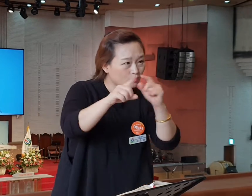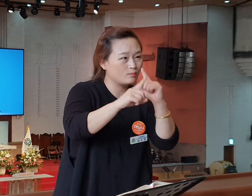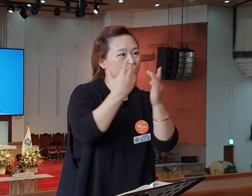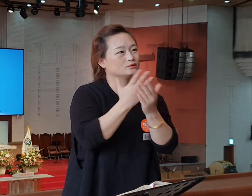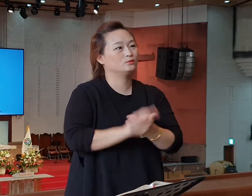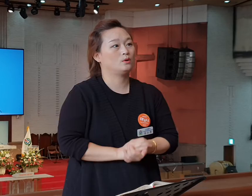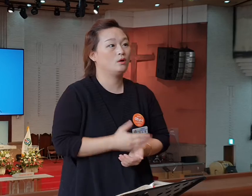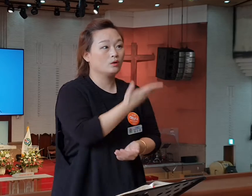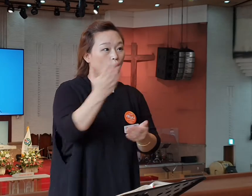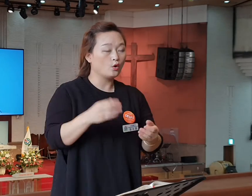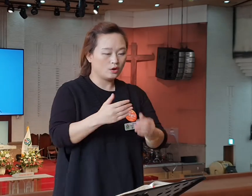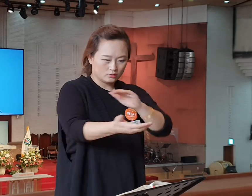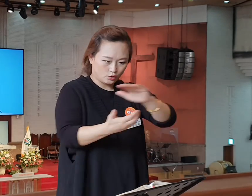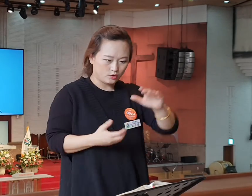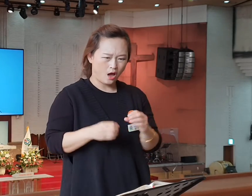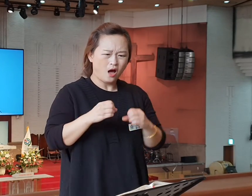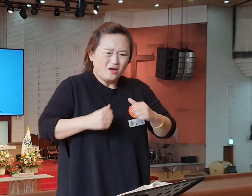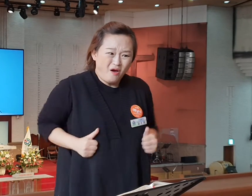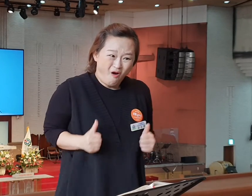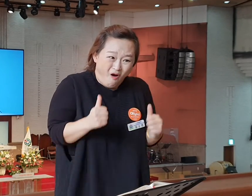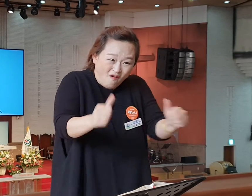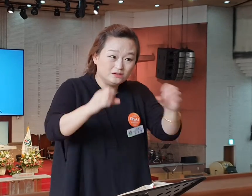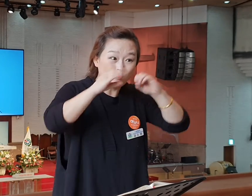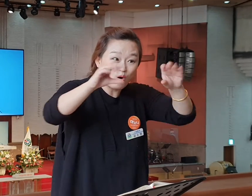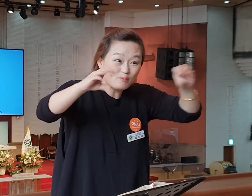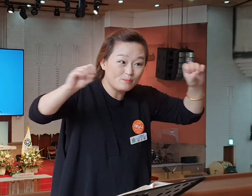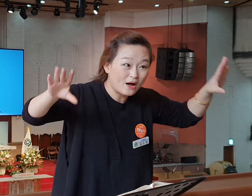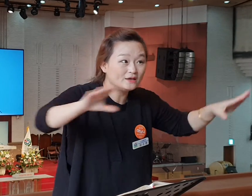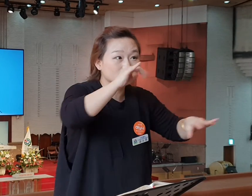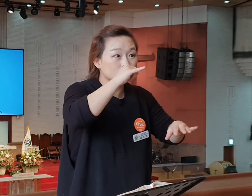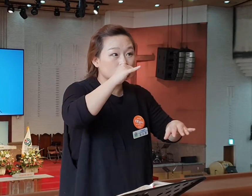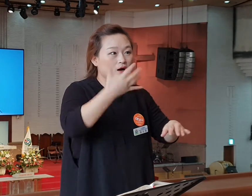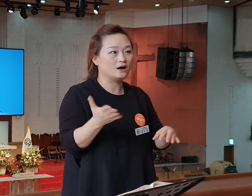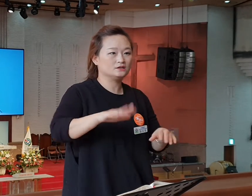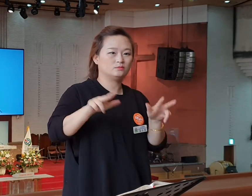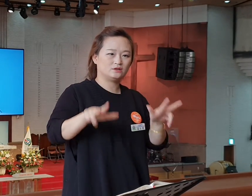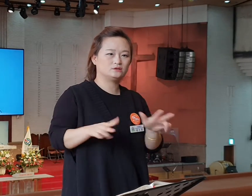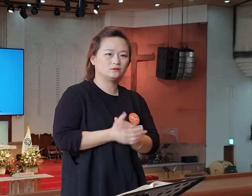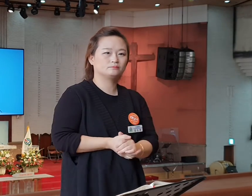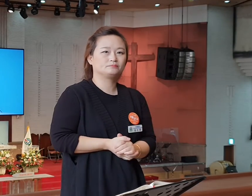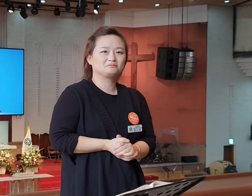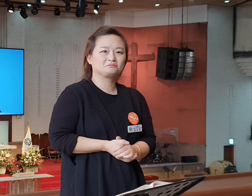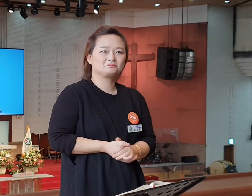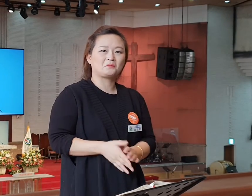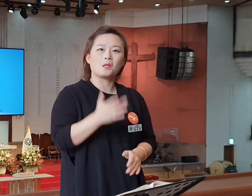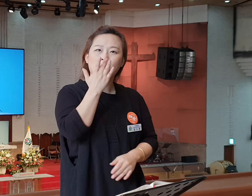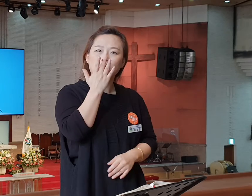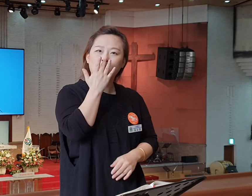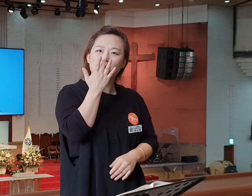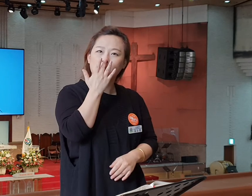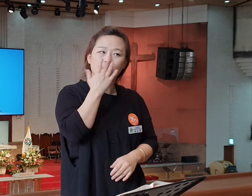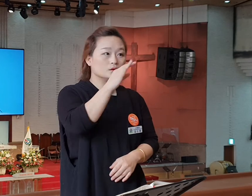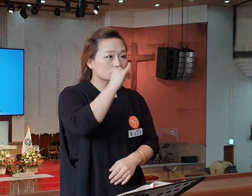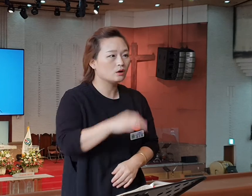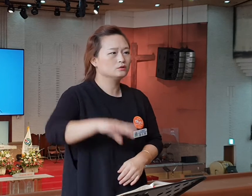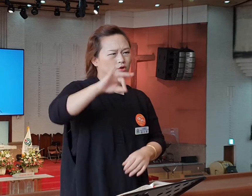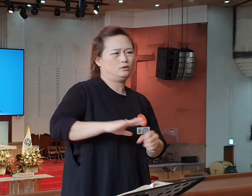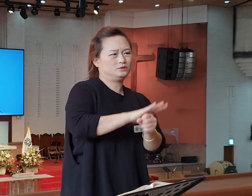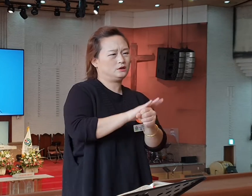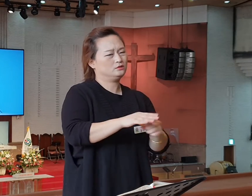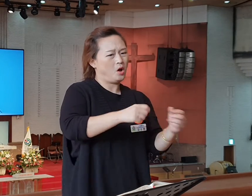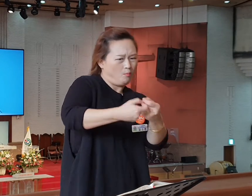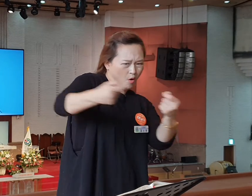열심히 전수했다는 거예요. 너희들 전에는 열심히 공부의 메시지를 전했다는 거예요. 하지만 이제는 어찌 된 건지 처음이 사랑해서 멀어졌대요.